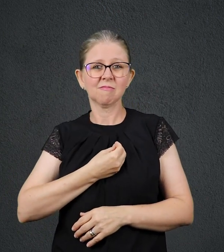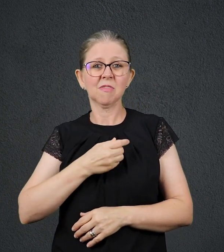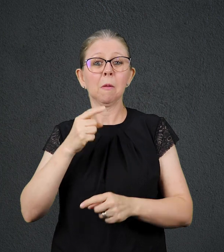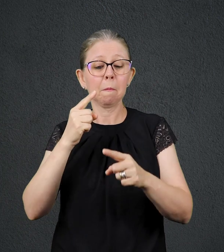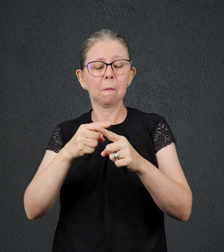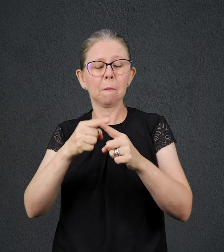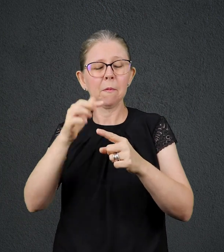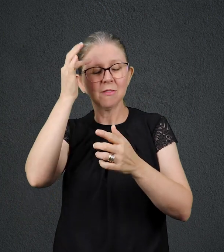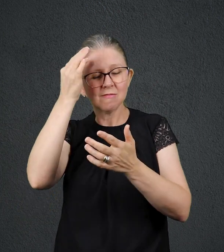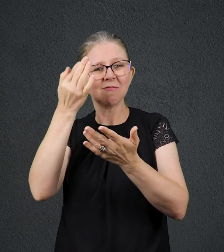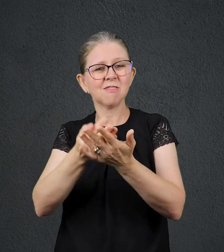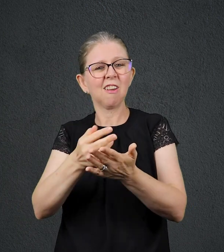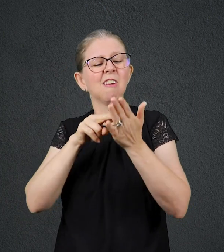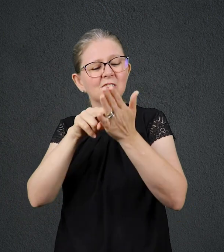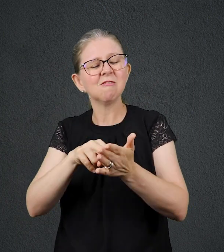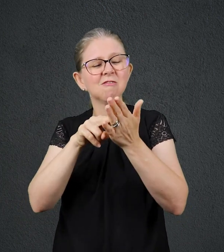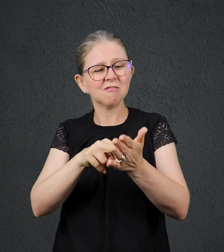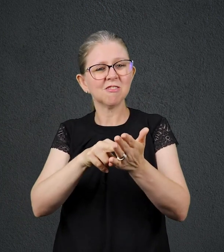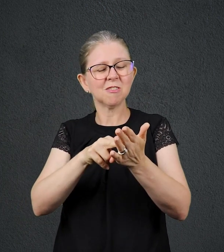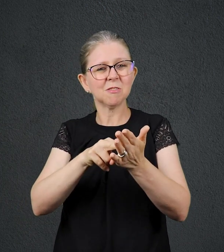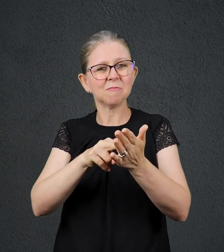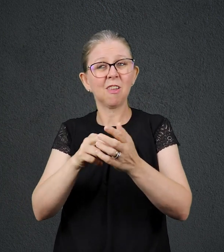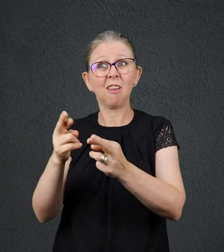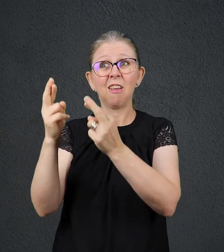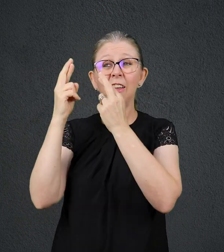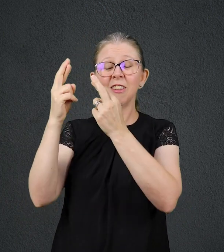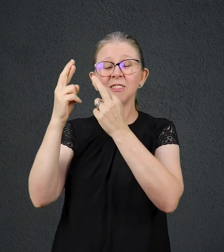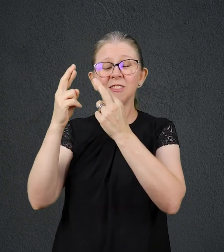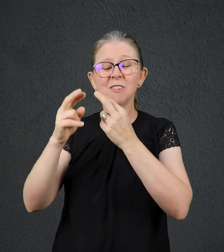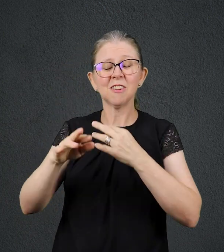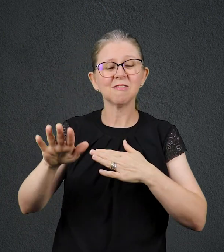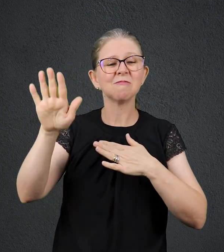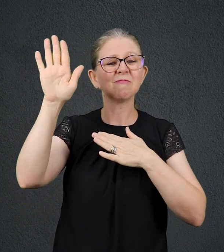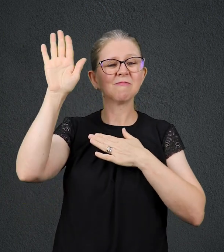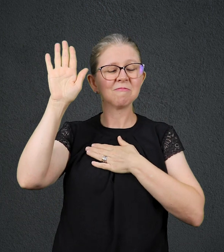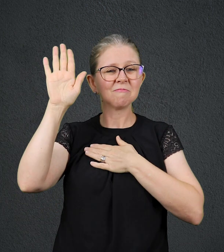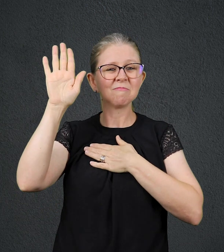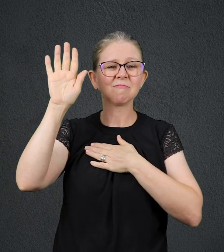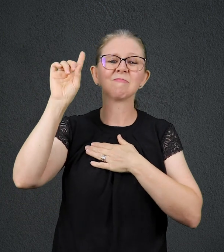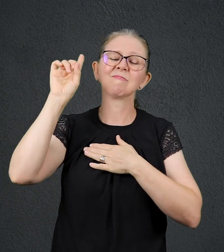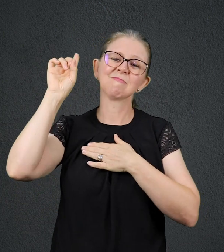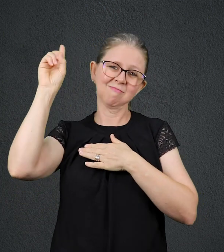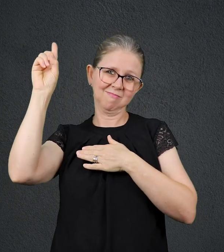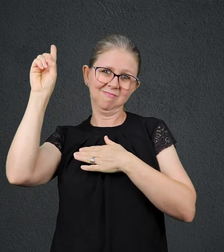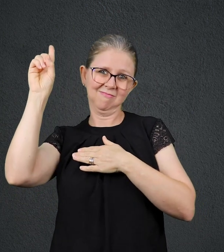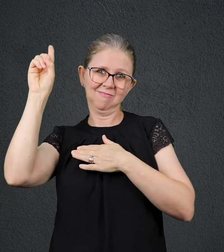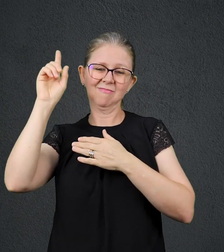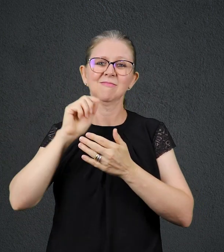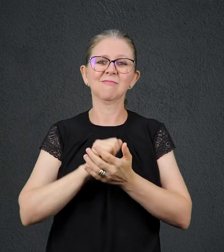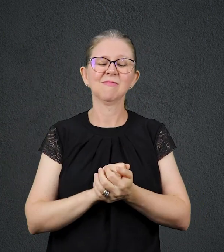receberiam promessas que naquele momento ainda esperavam e não tinham como ver. Eles mantiveram a fé e isso